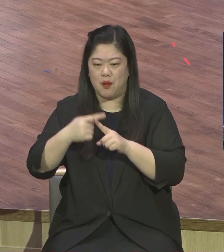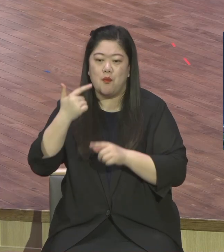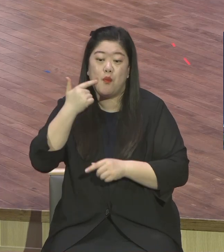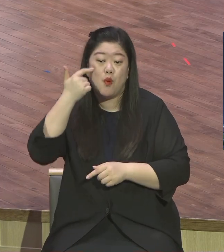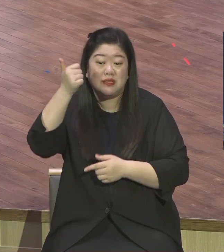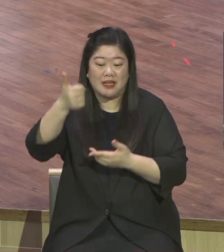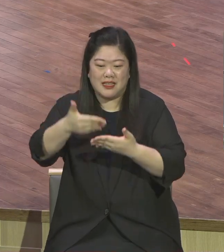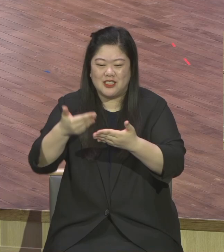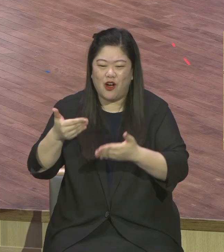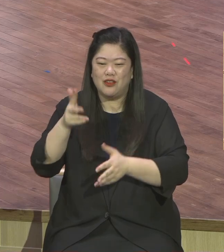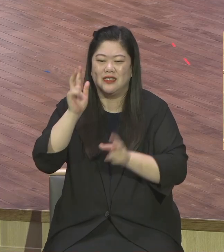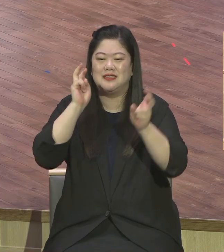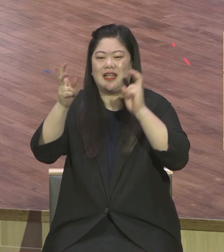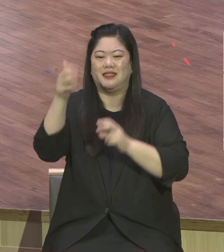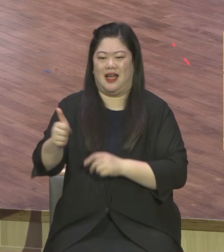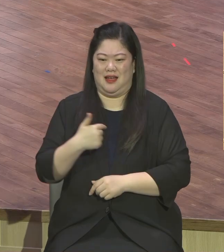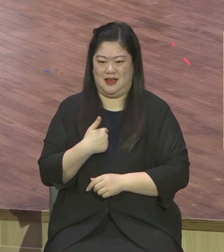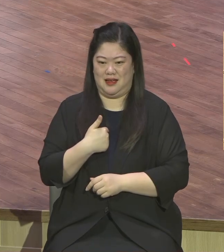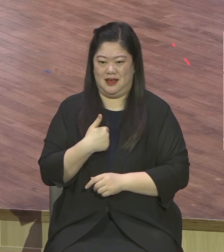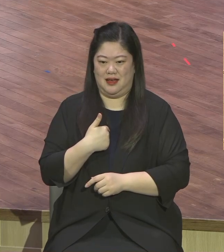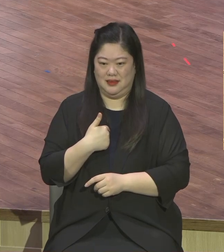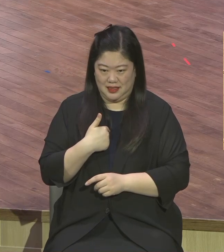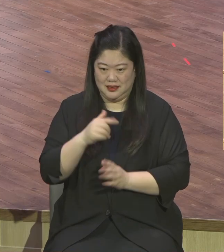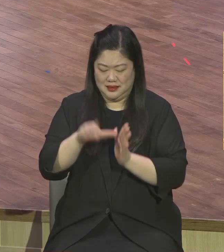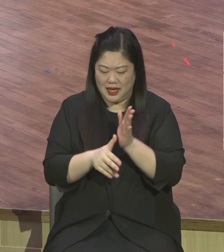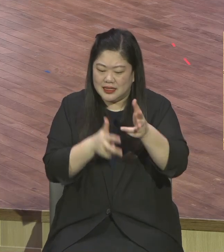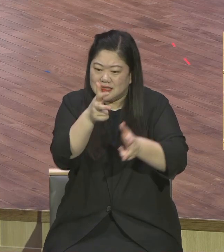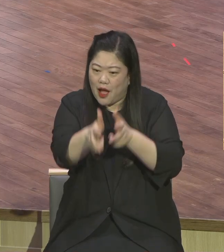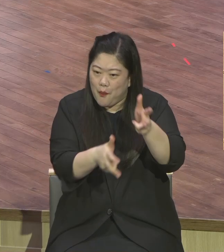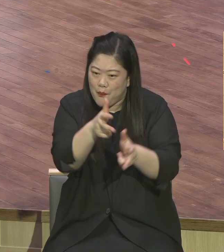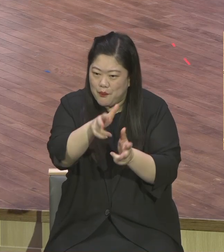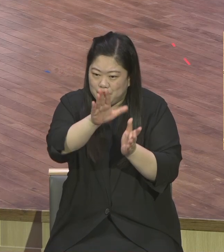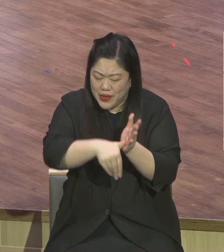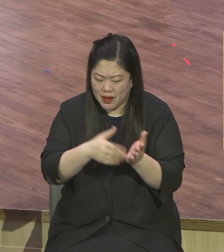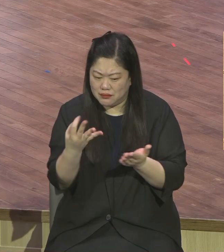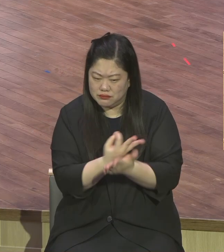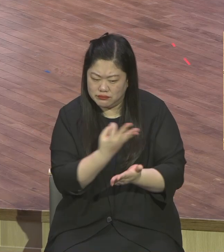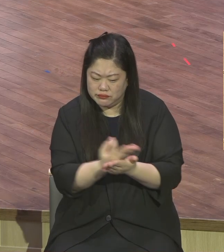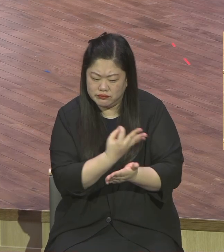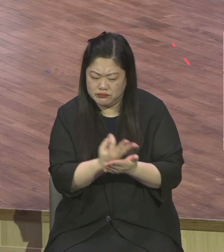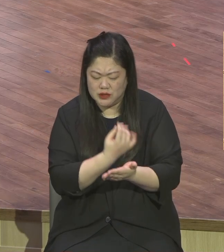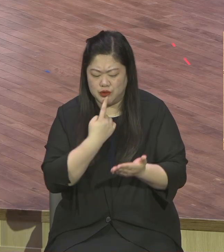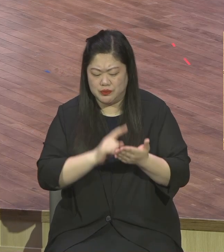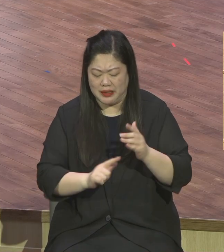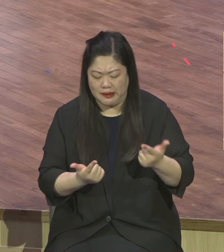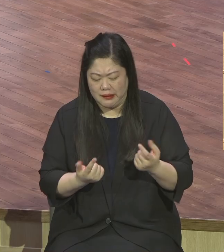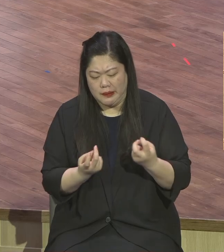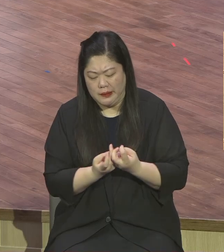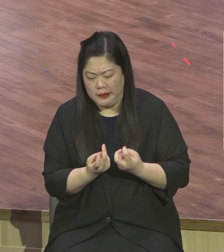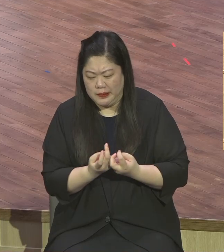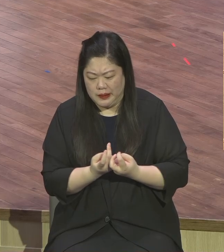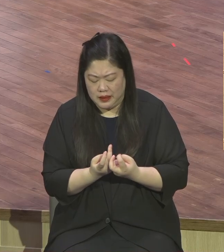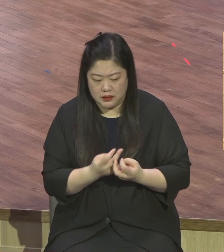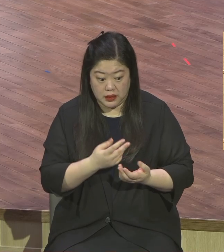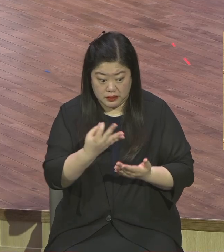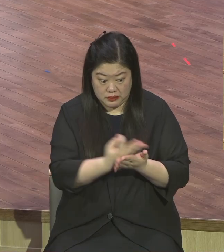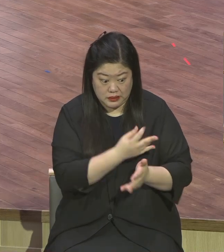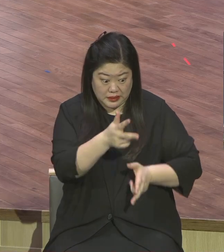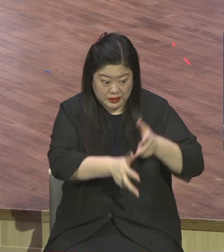하나님 그전에는 안그랬는데 막 사명감 날아가니까 시간 물질 다 들어가 그러다보니까 아낀게 거의